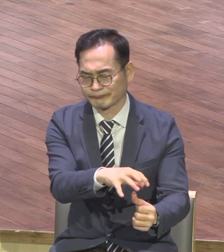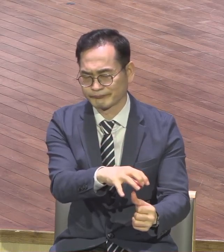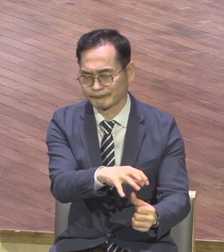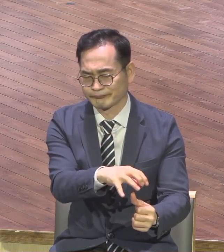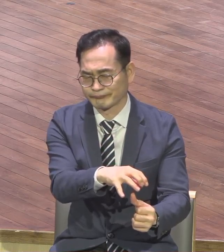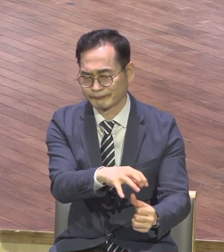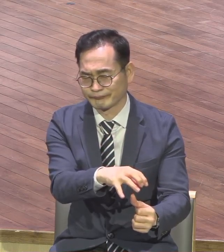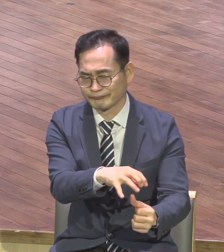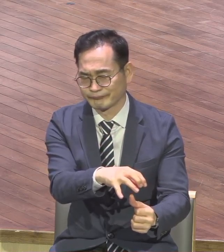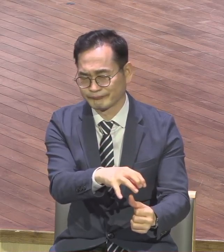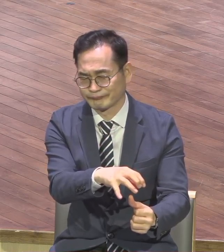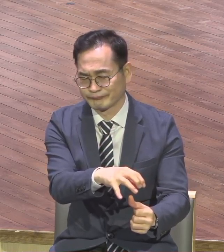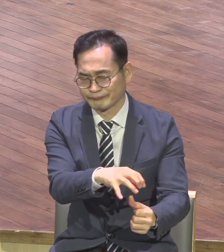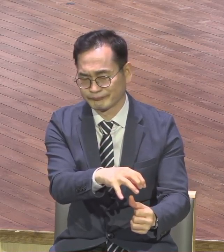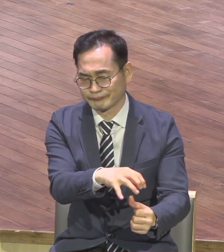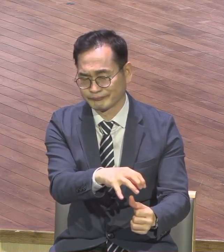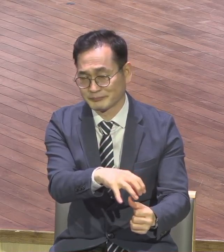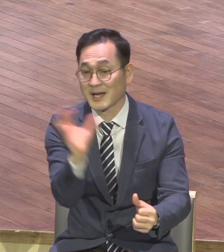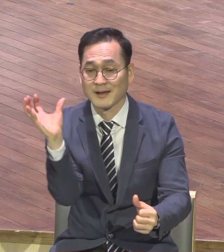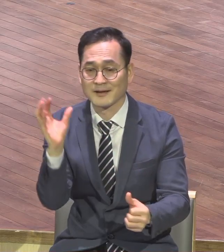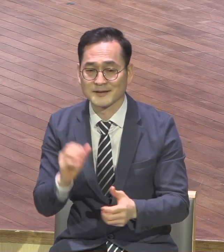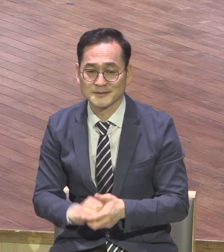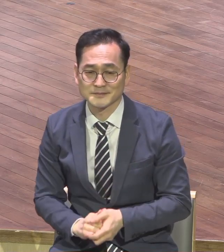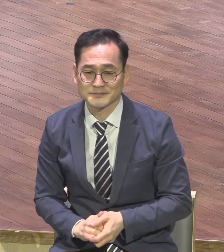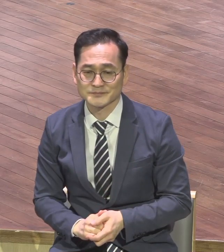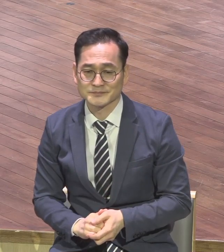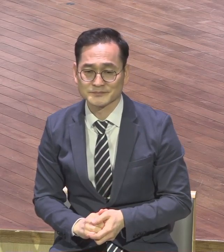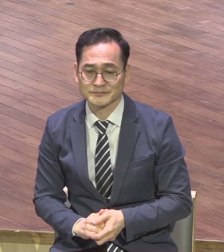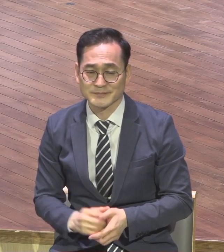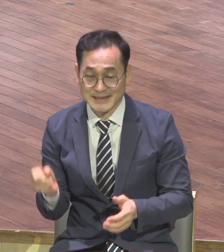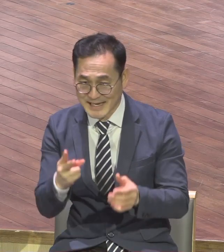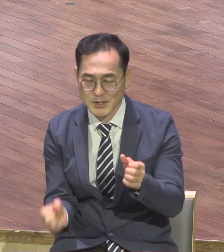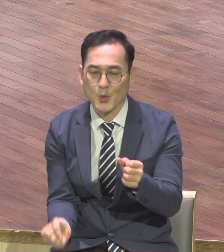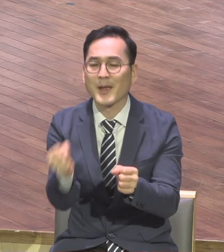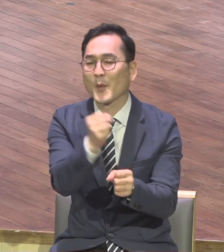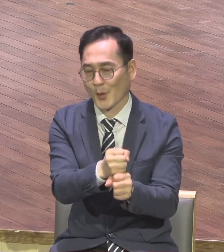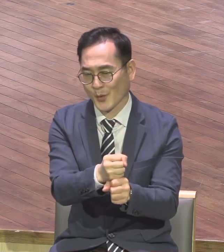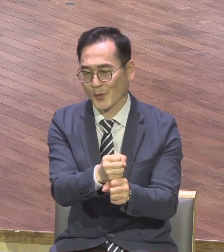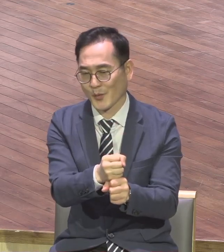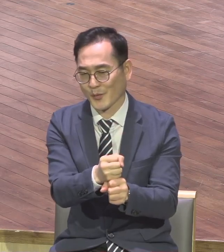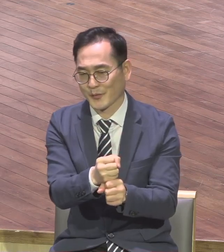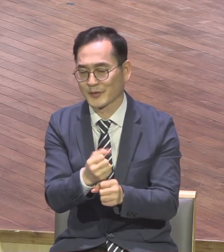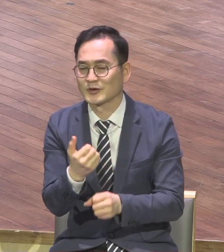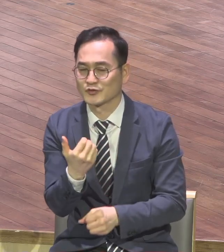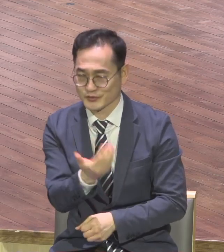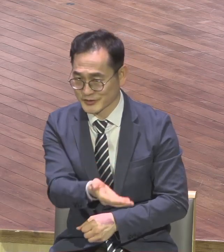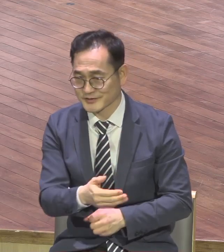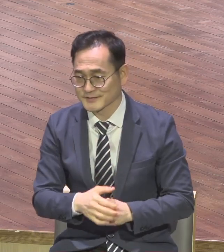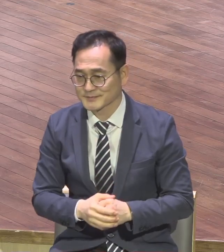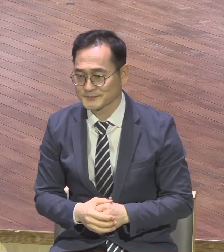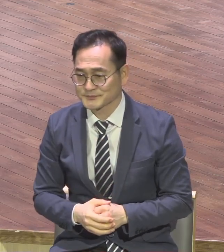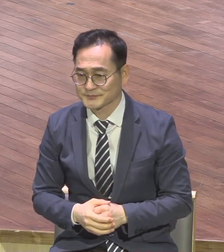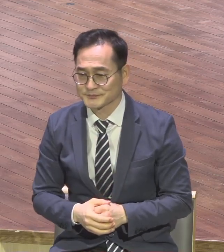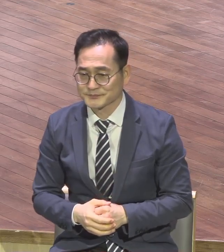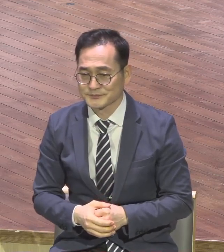백성들을 다시 정상상태로 만들었어요 정상상태 지금은 열방에 조롱거리고